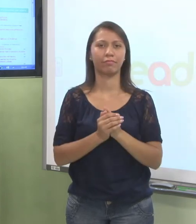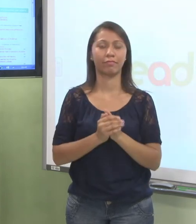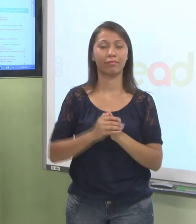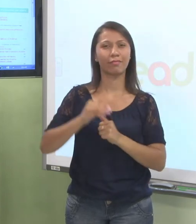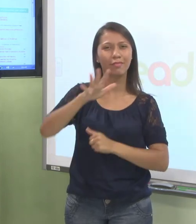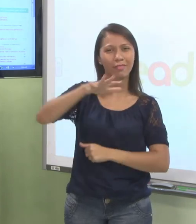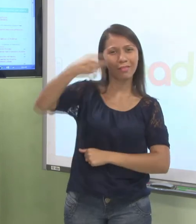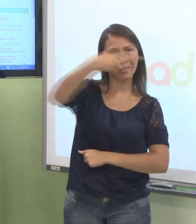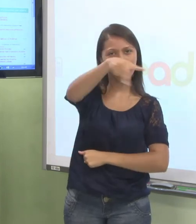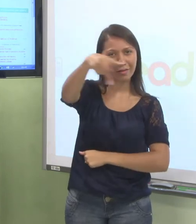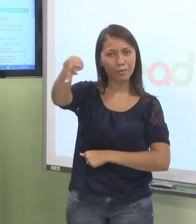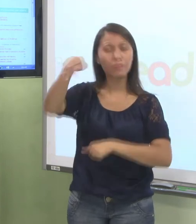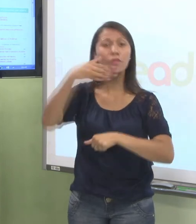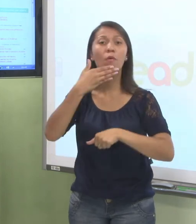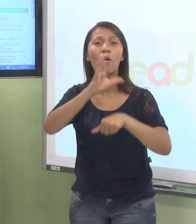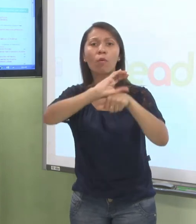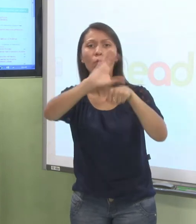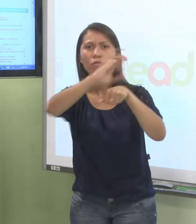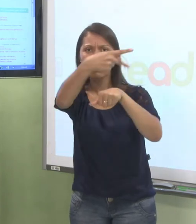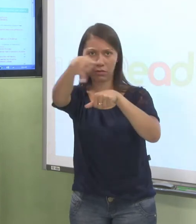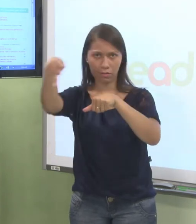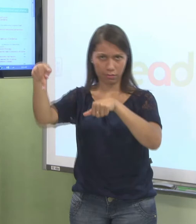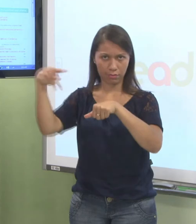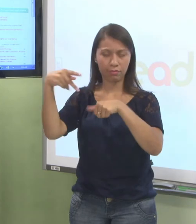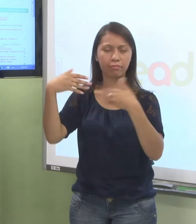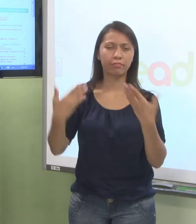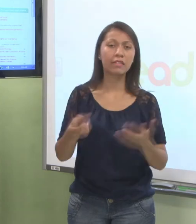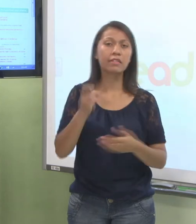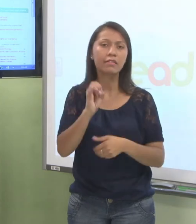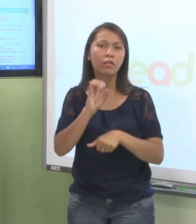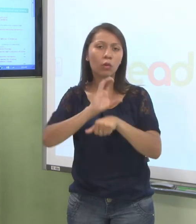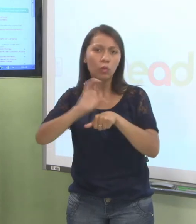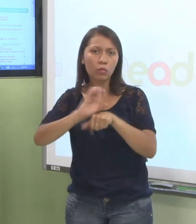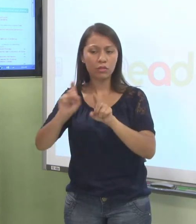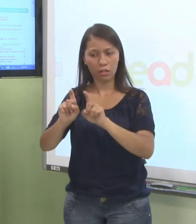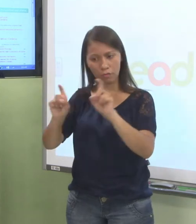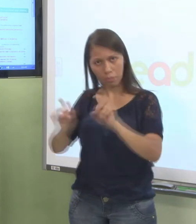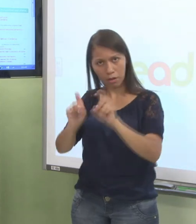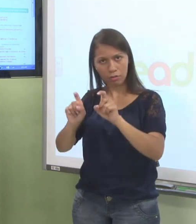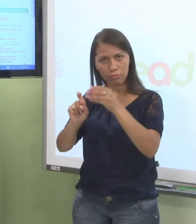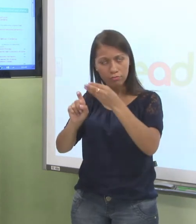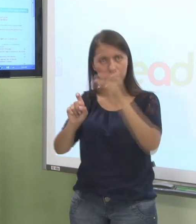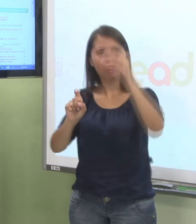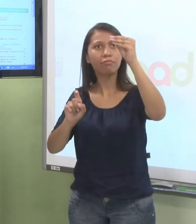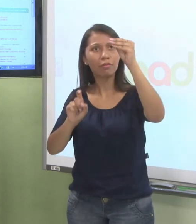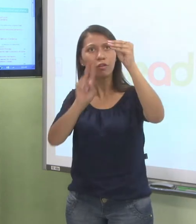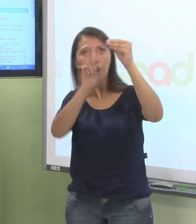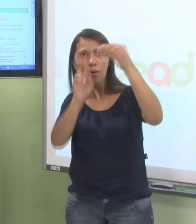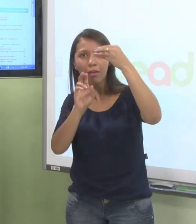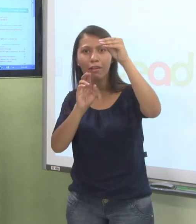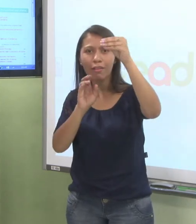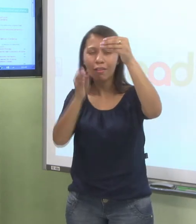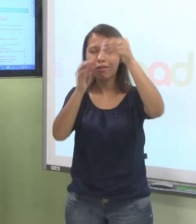disciplina que vocês estão cadastrados. No caso, se você faz um curso de informática, vai ter uma disciplina aqui, informática básica. Entendeu?